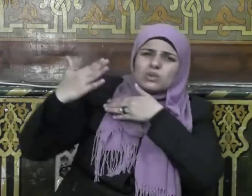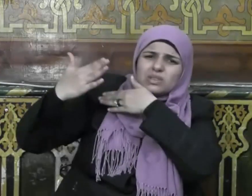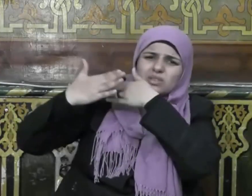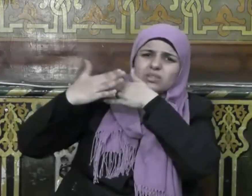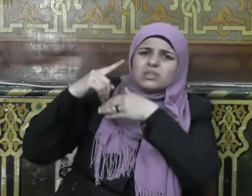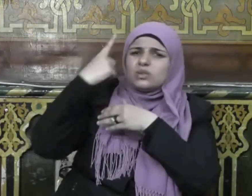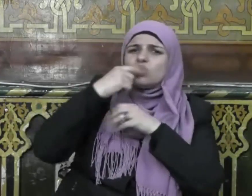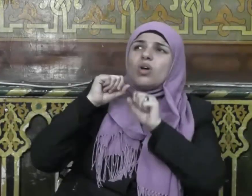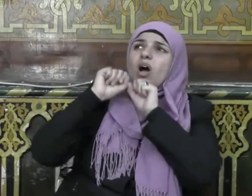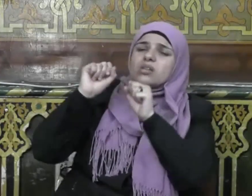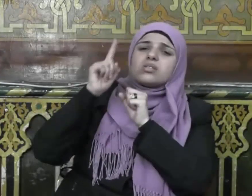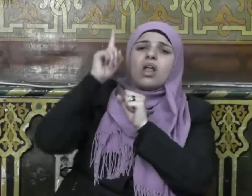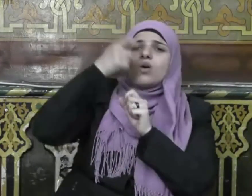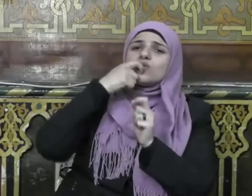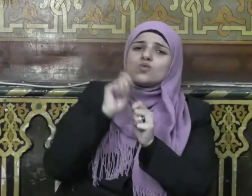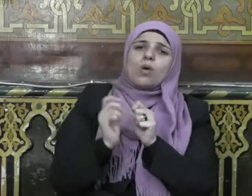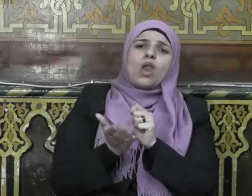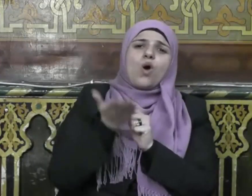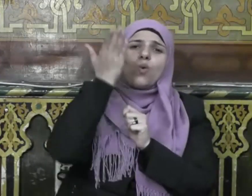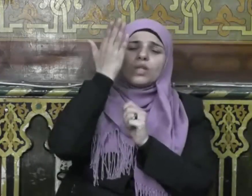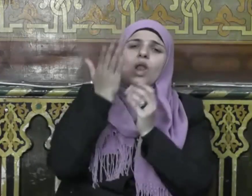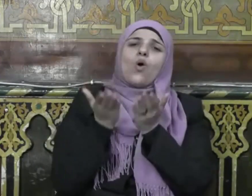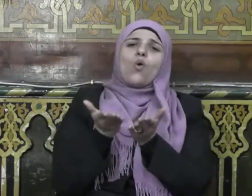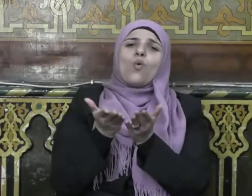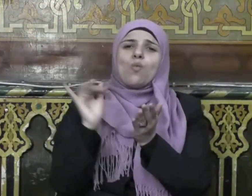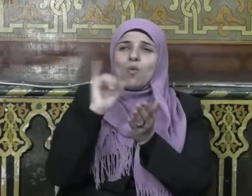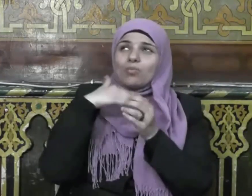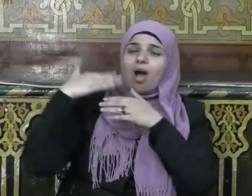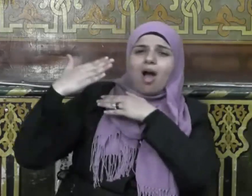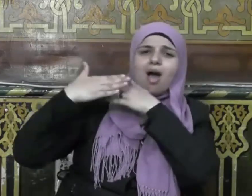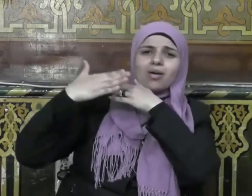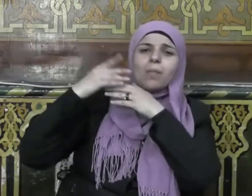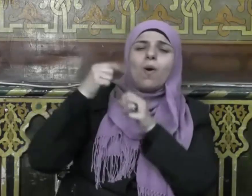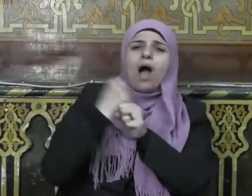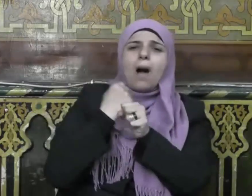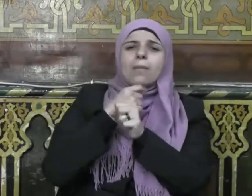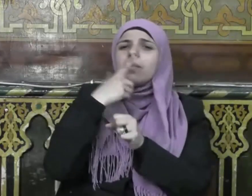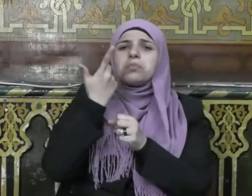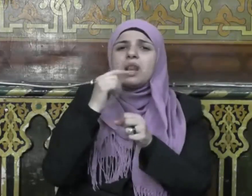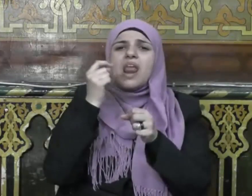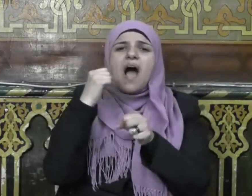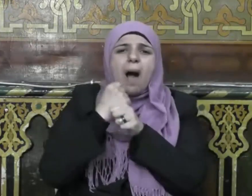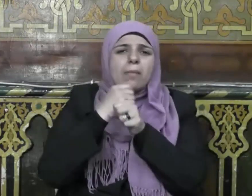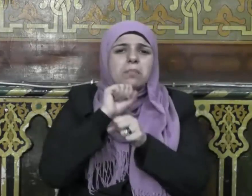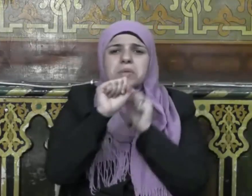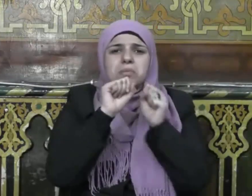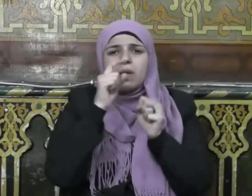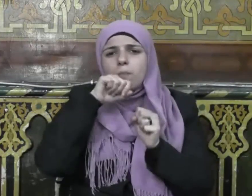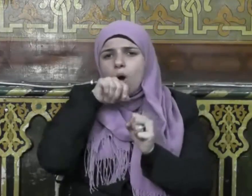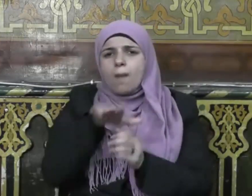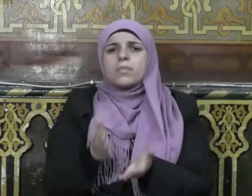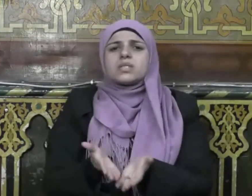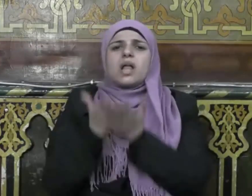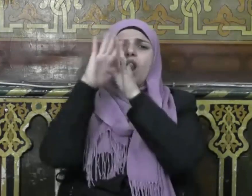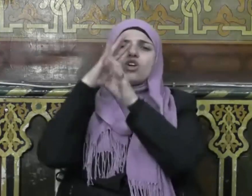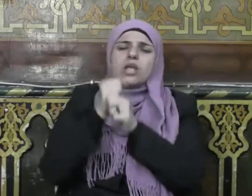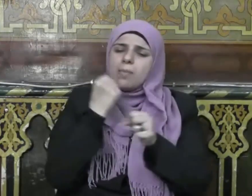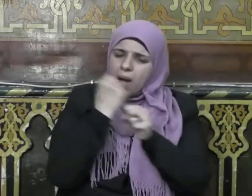وجه الله عز وجل وهذا ما كان يفعله النبي صلى الله عليه وسلم فقد